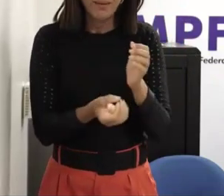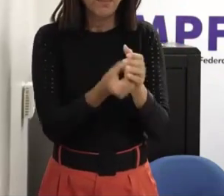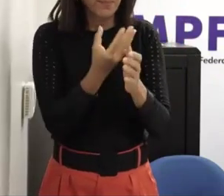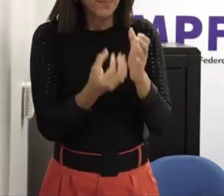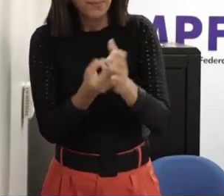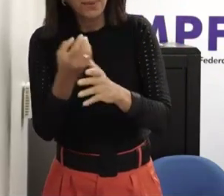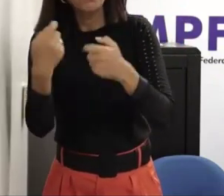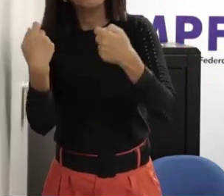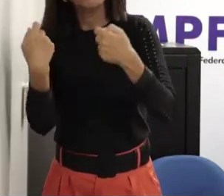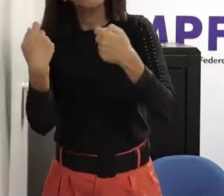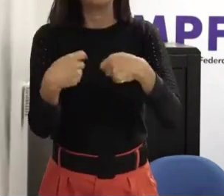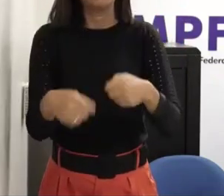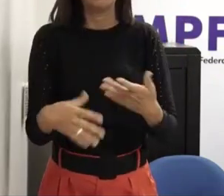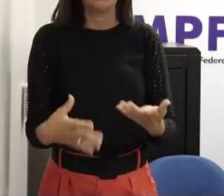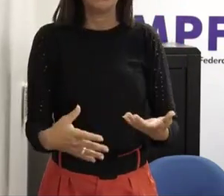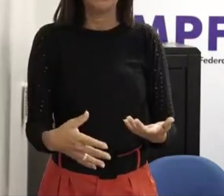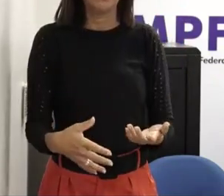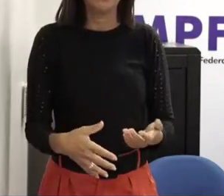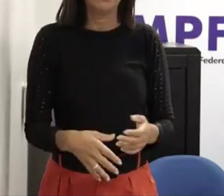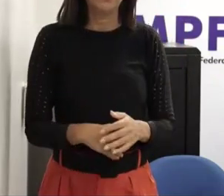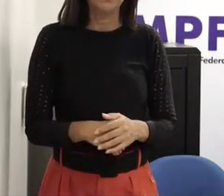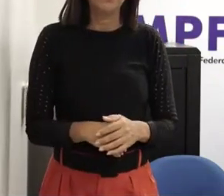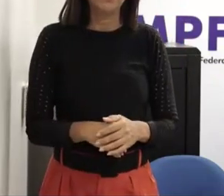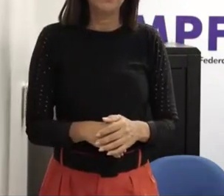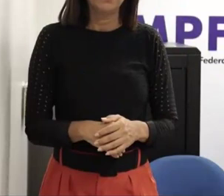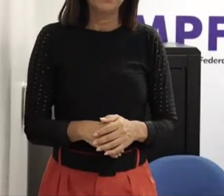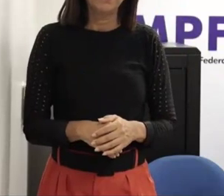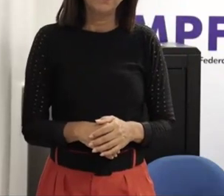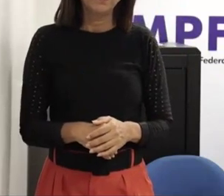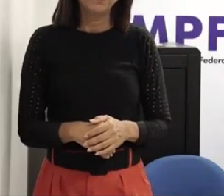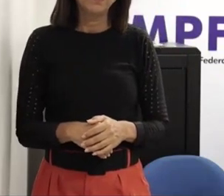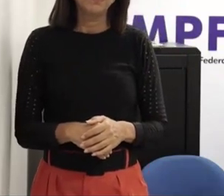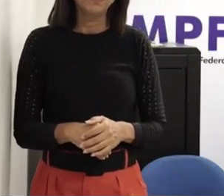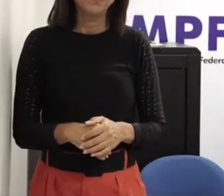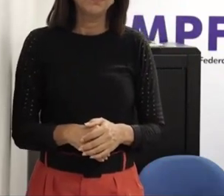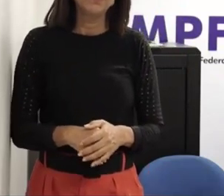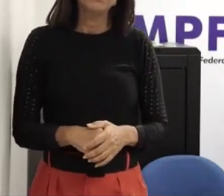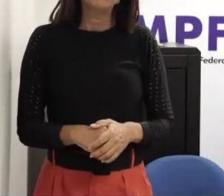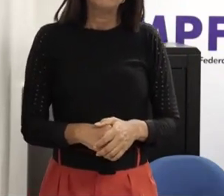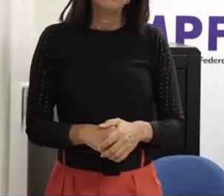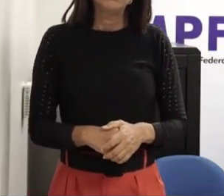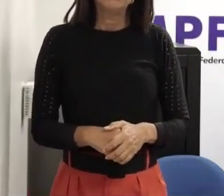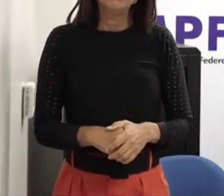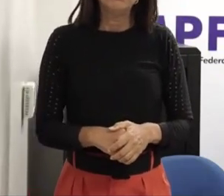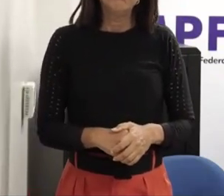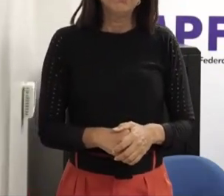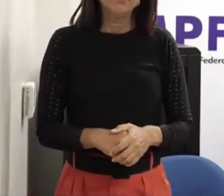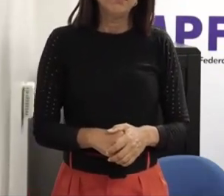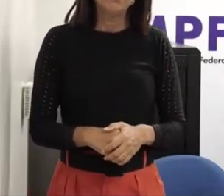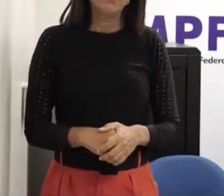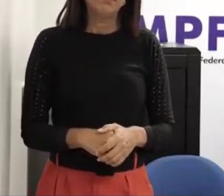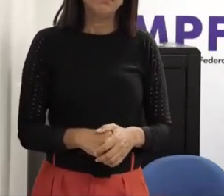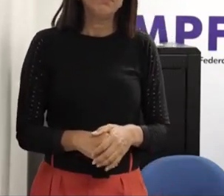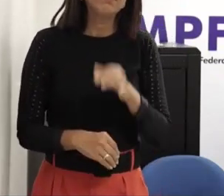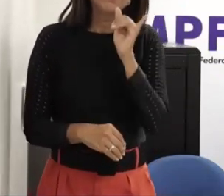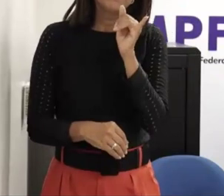coisa manda tal coisa faz tal coisa porque assim o próprio médico se perde menos